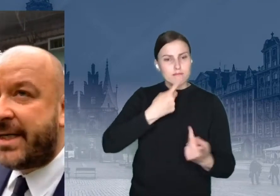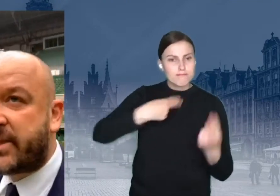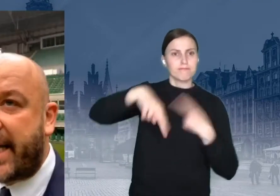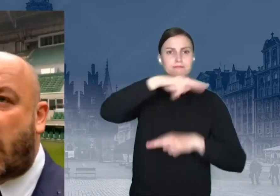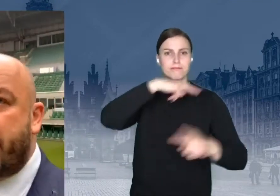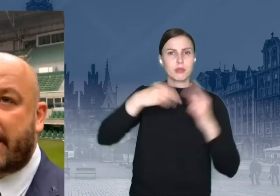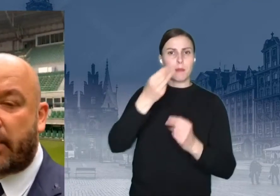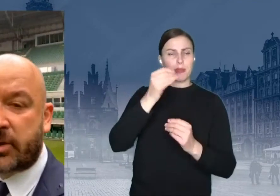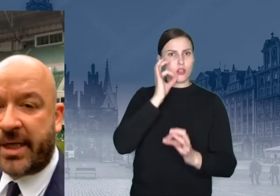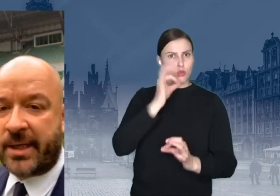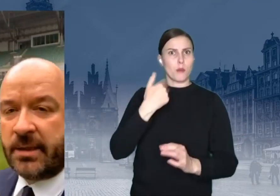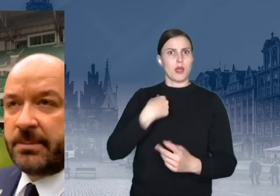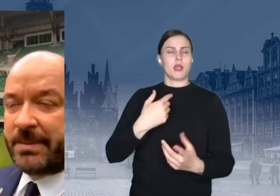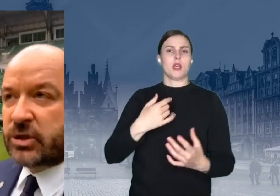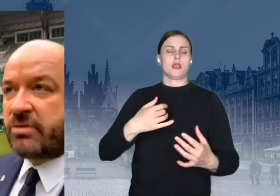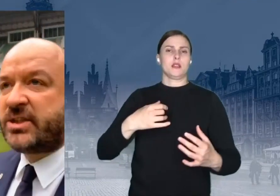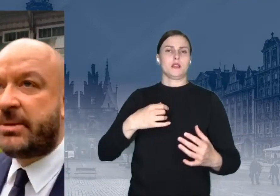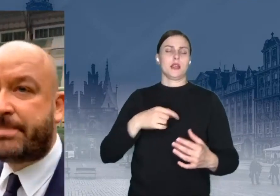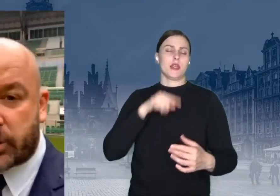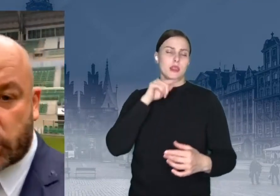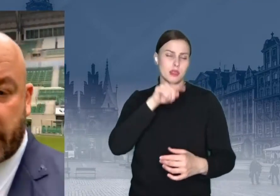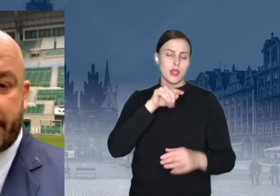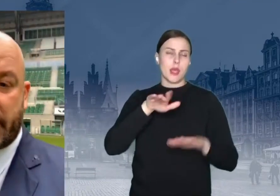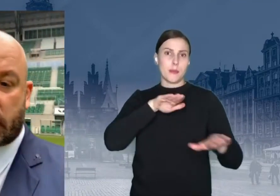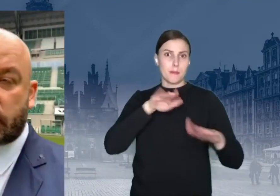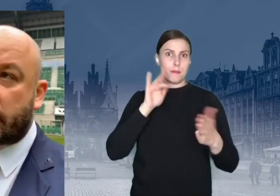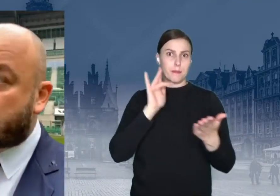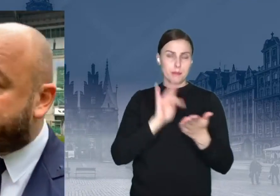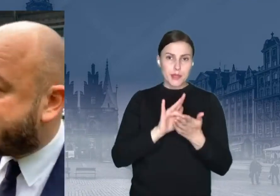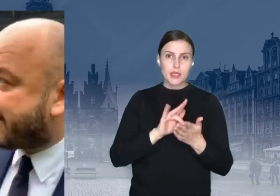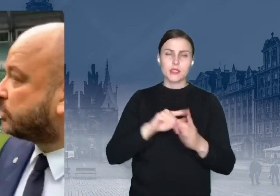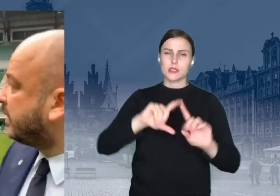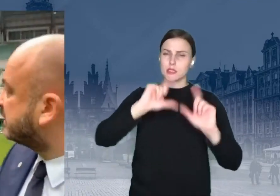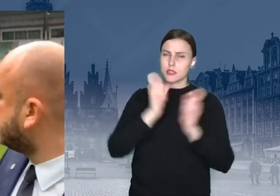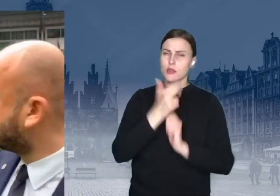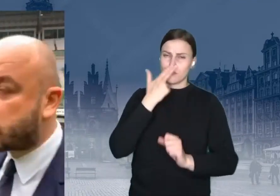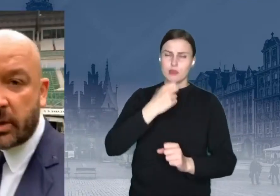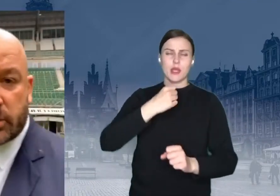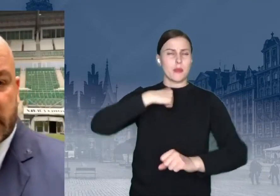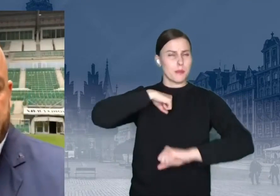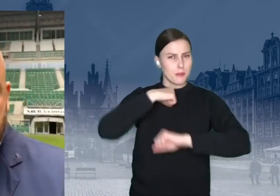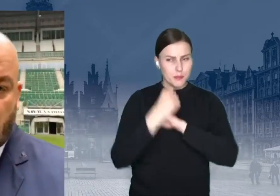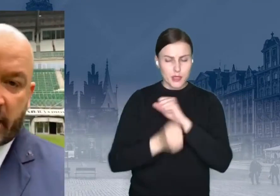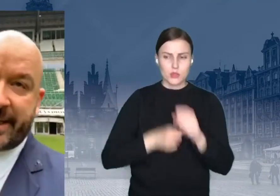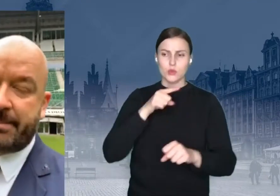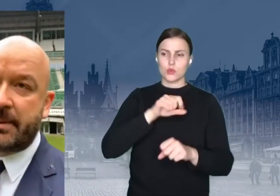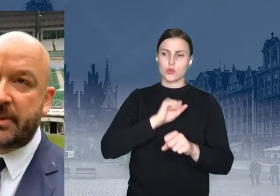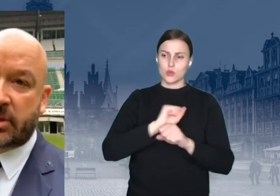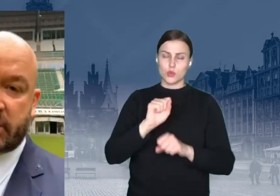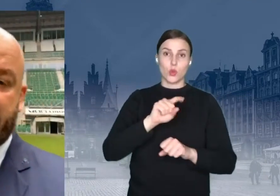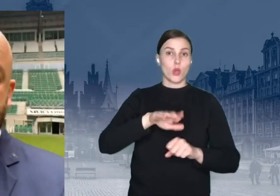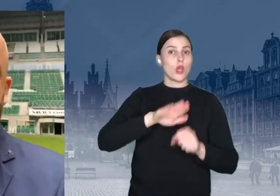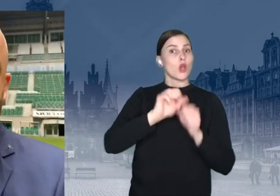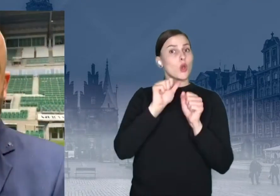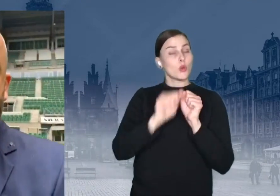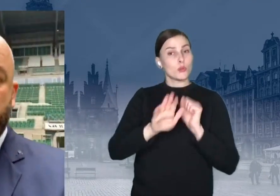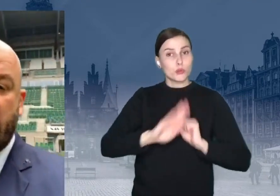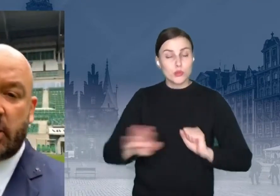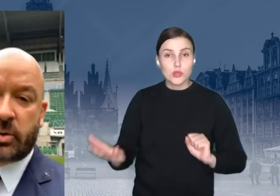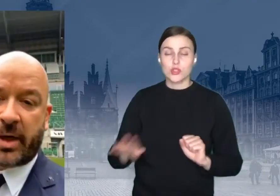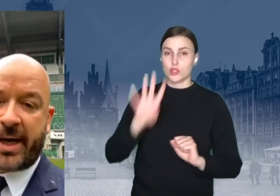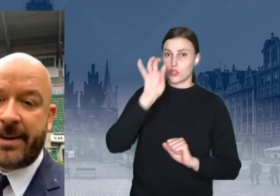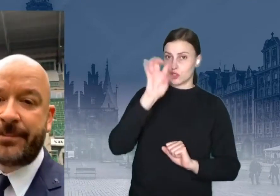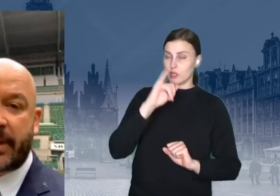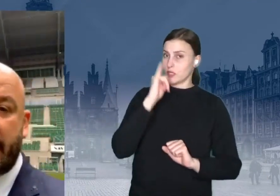naprawdę ten obiekt może pracować i pracuje i my to tutaj udowadniamy. Tu jest przedszkole na blisko 400